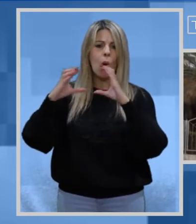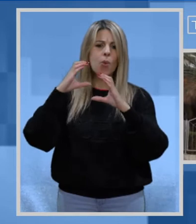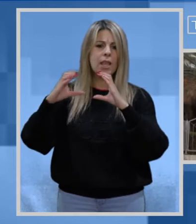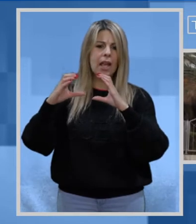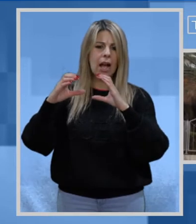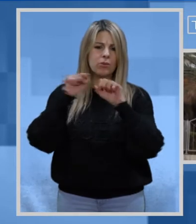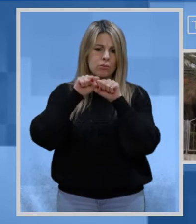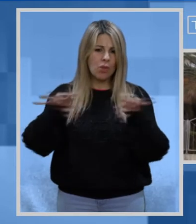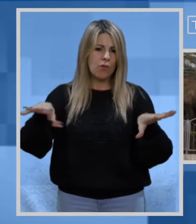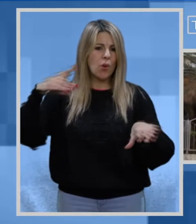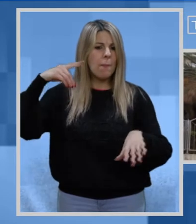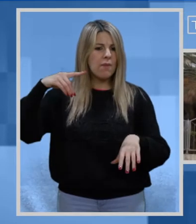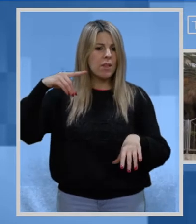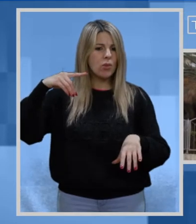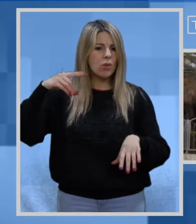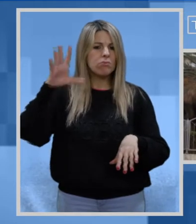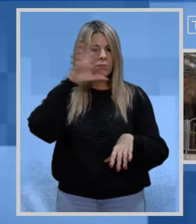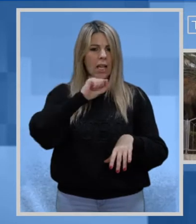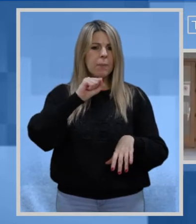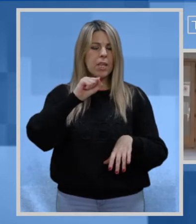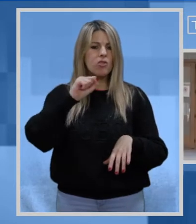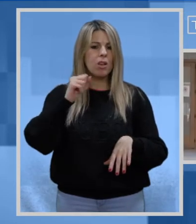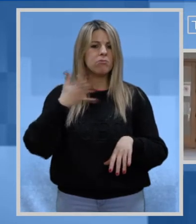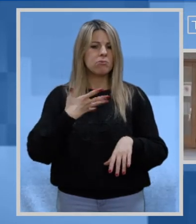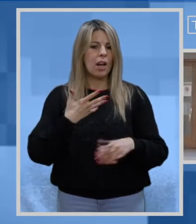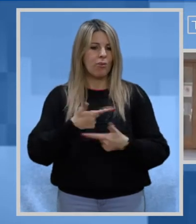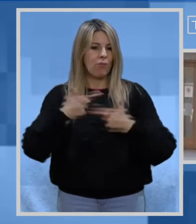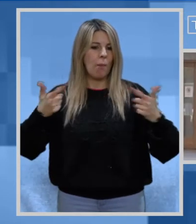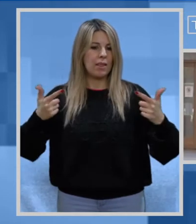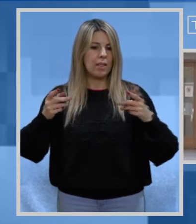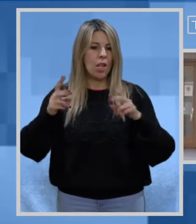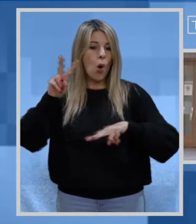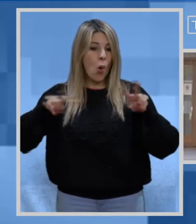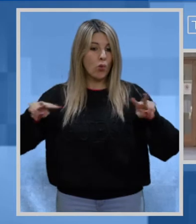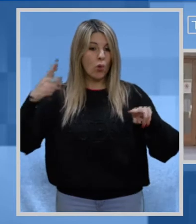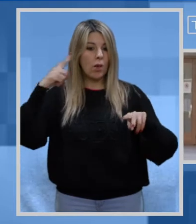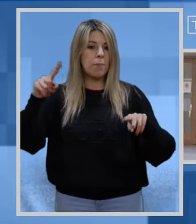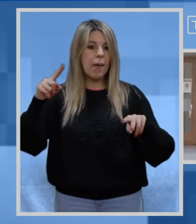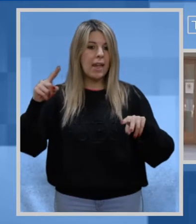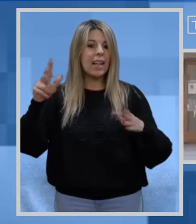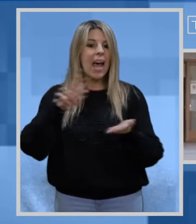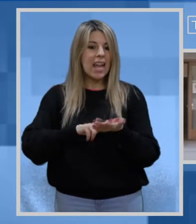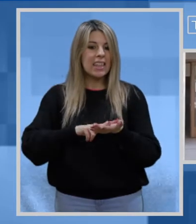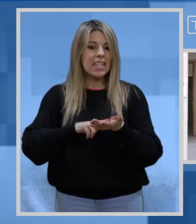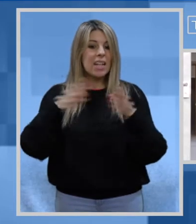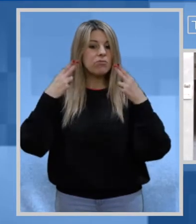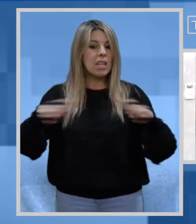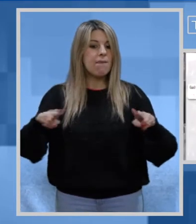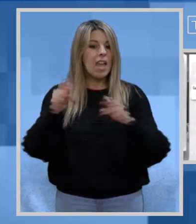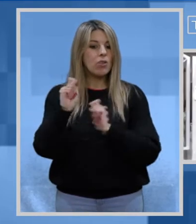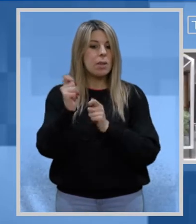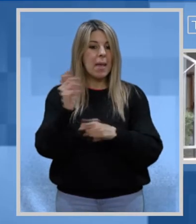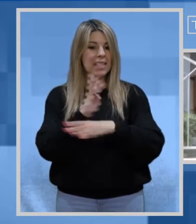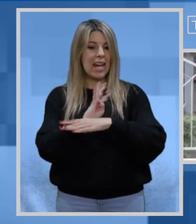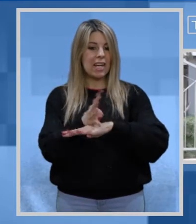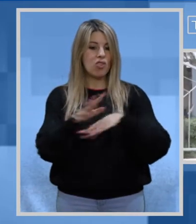Nel comunicato diffuso dalla Prefettura si apprende che saranno intensificati i controlli atti a garantire il divieto